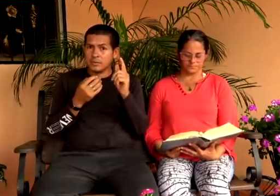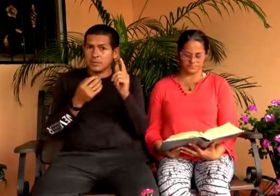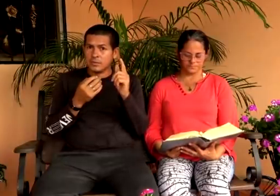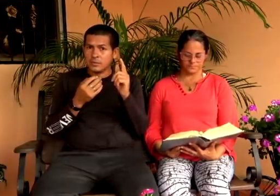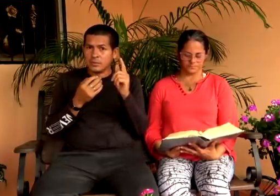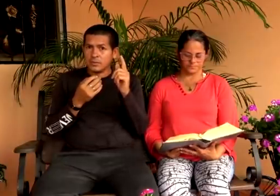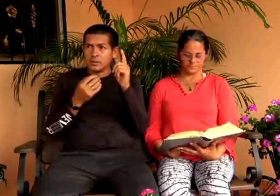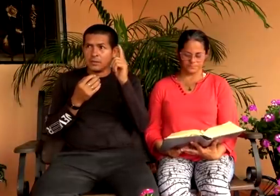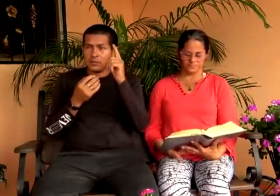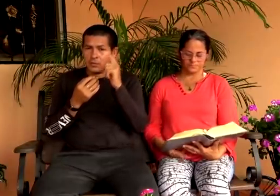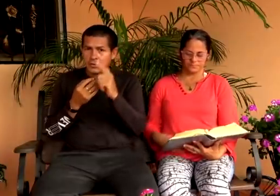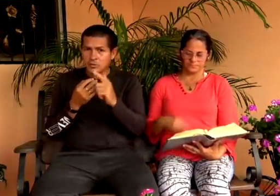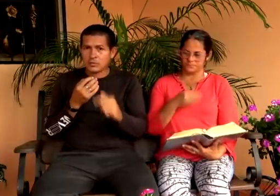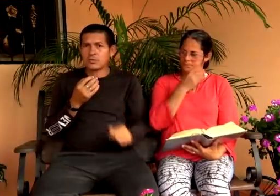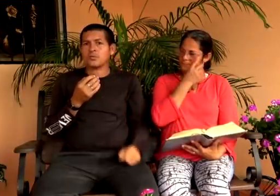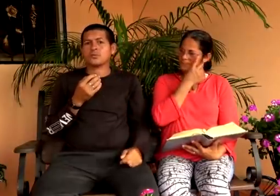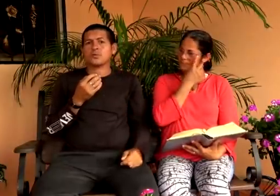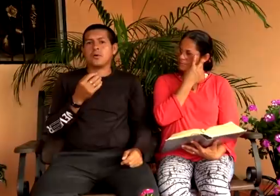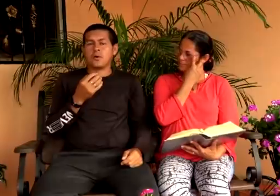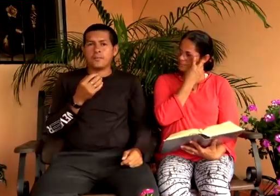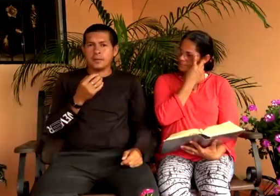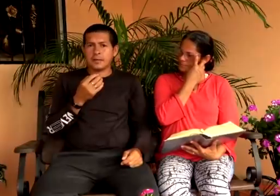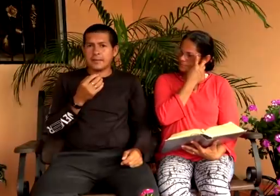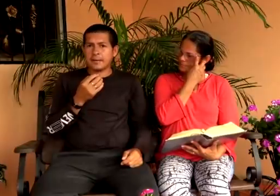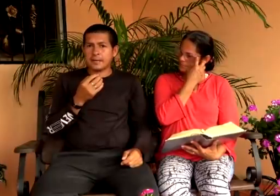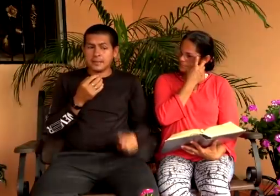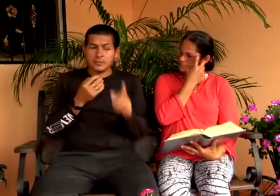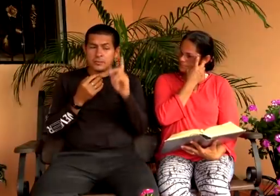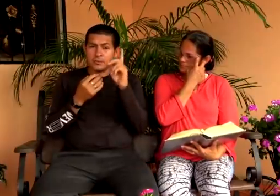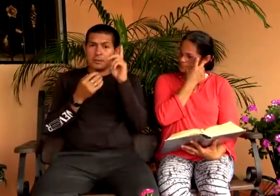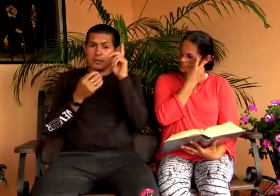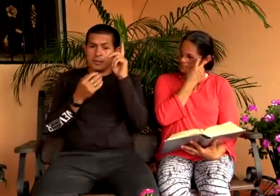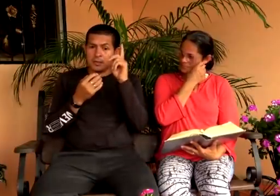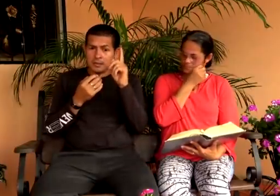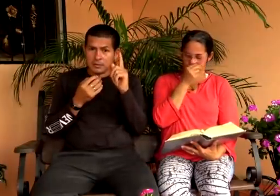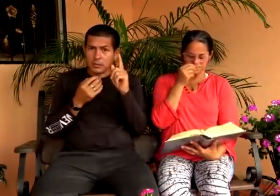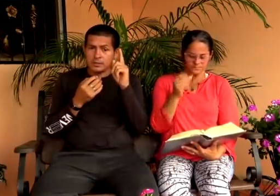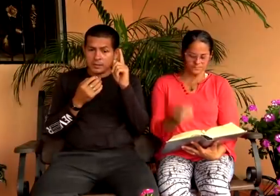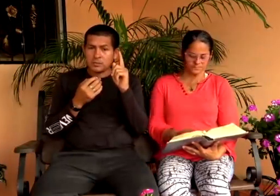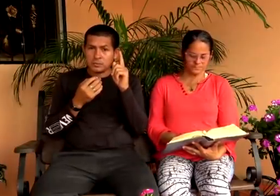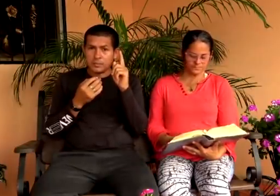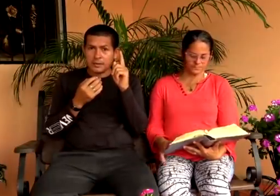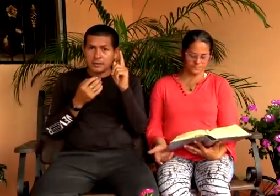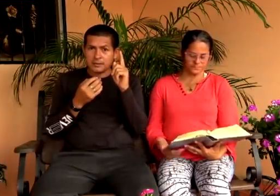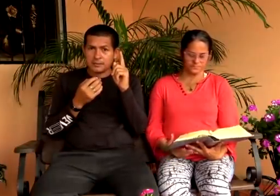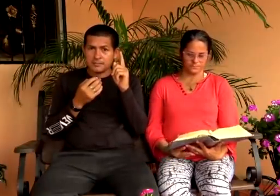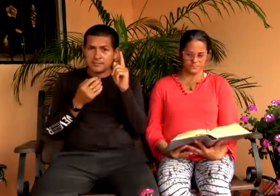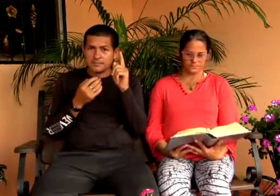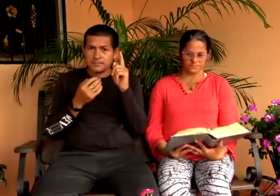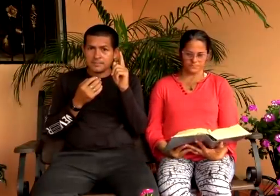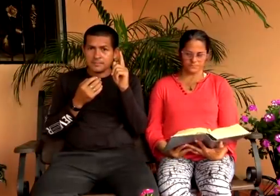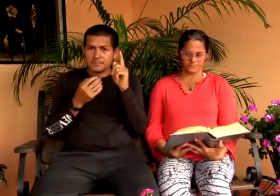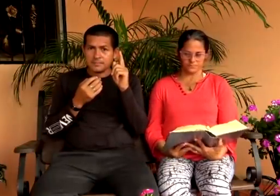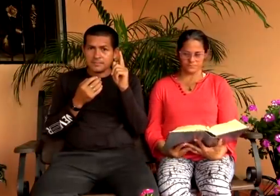has creído en otros hombres que van engañando y el cual tiene sus padres.